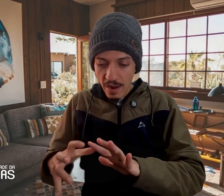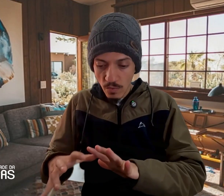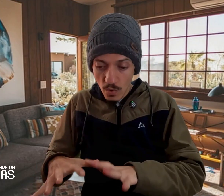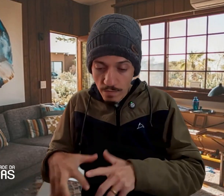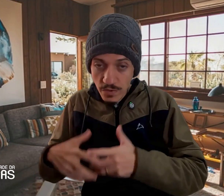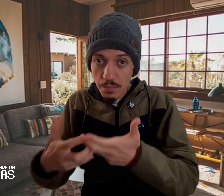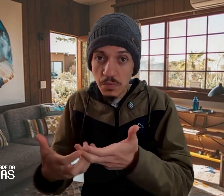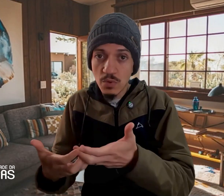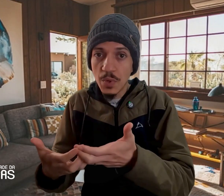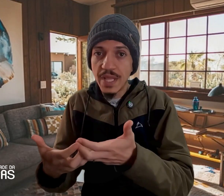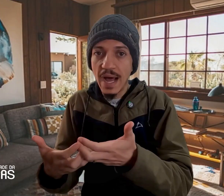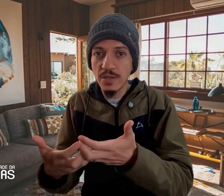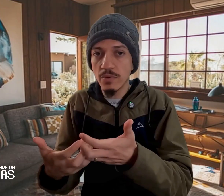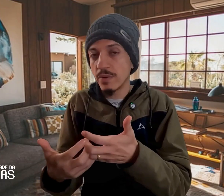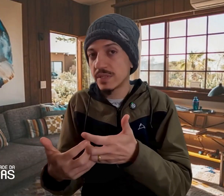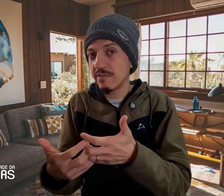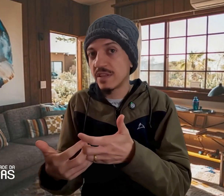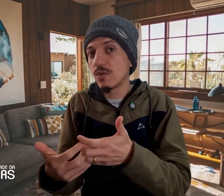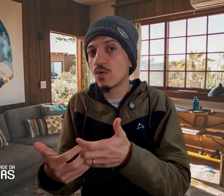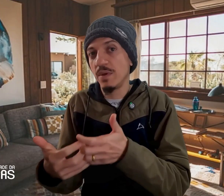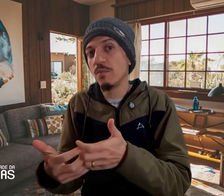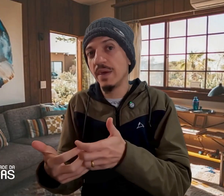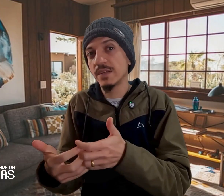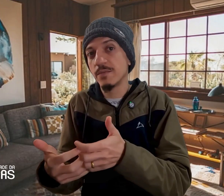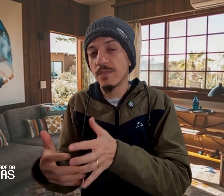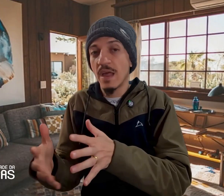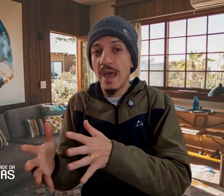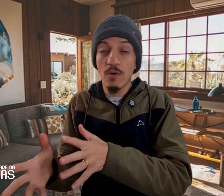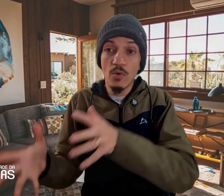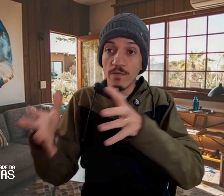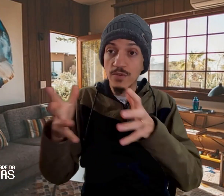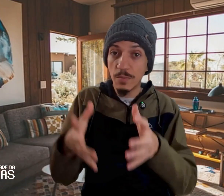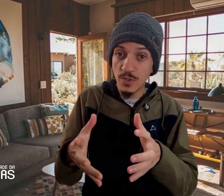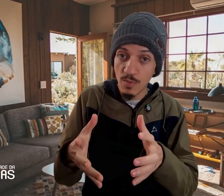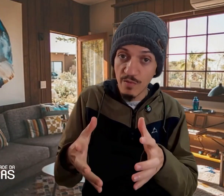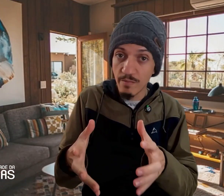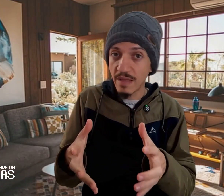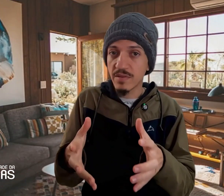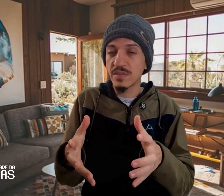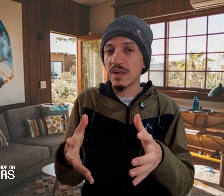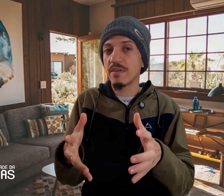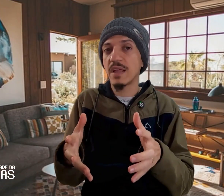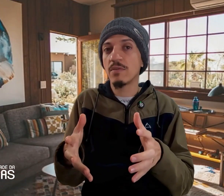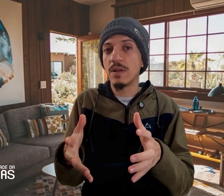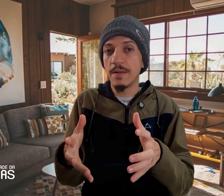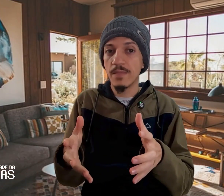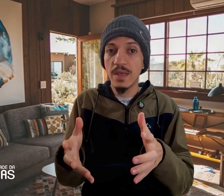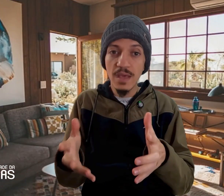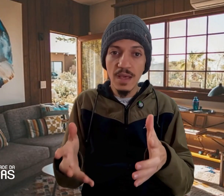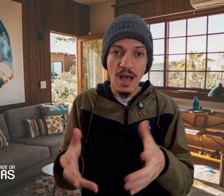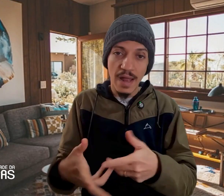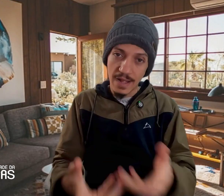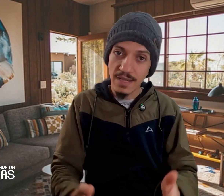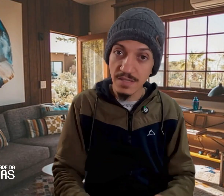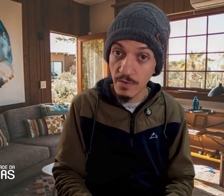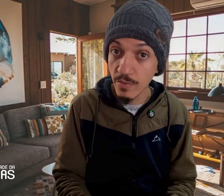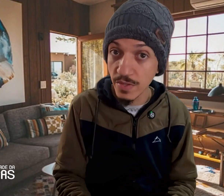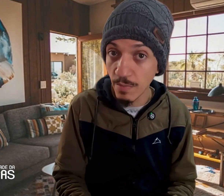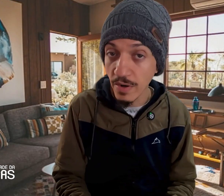um novo tipo de cuidado que eu estava tendo comigo mesmo, era um novo tipo de movimento que eu estava tendo ali. E a natação é um esporte